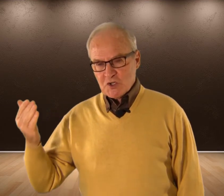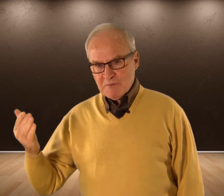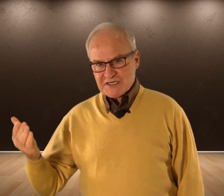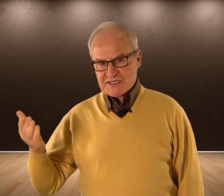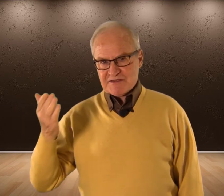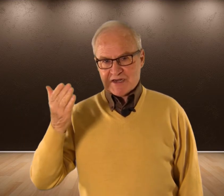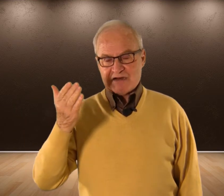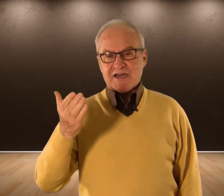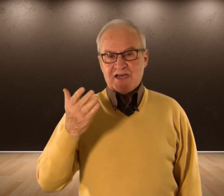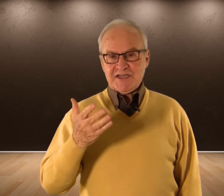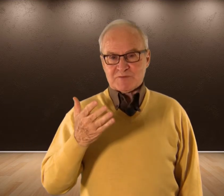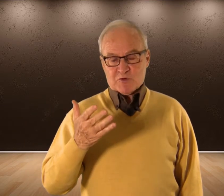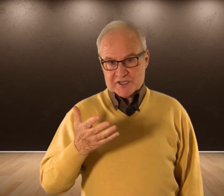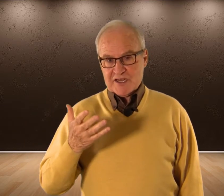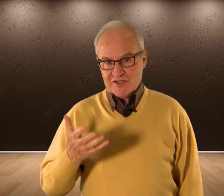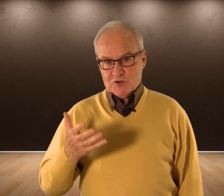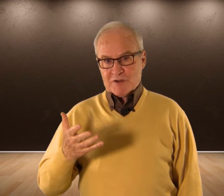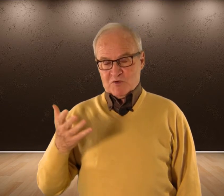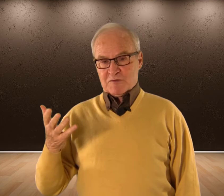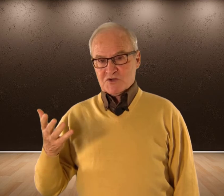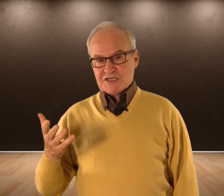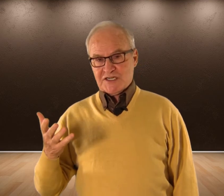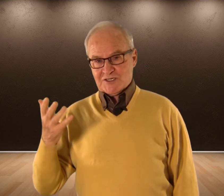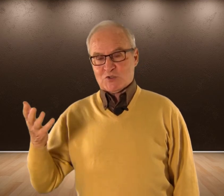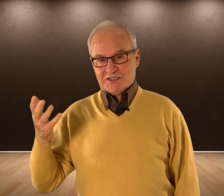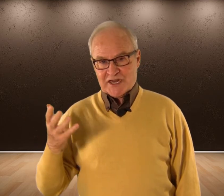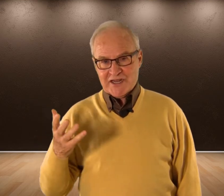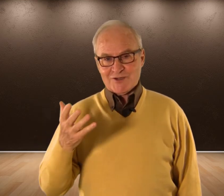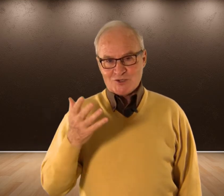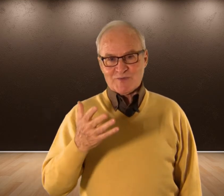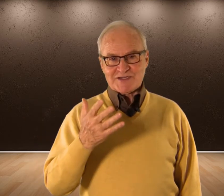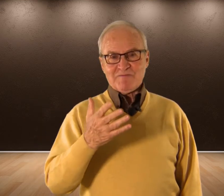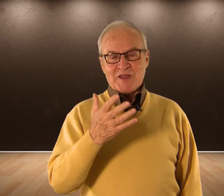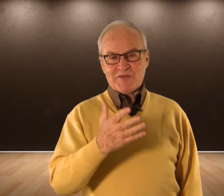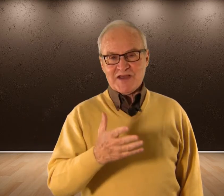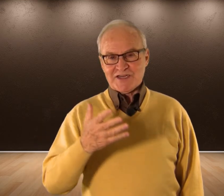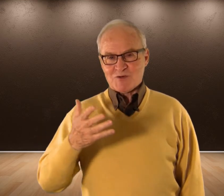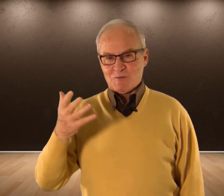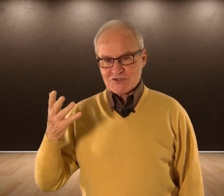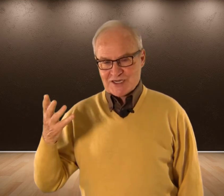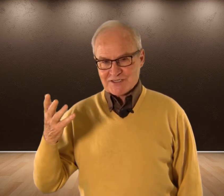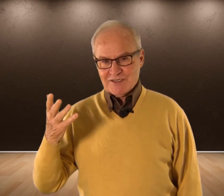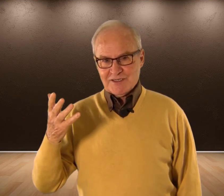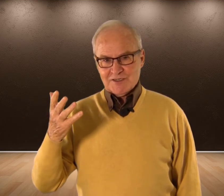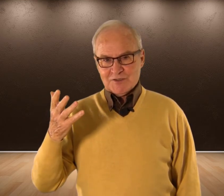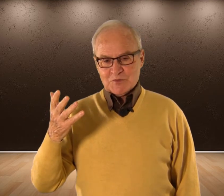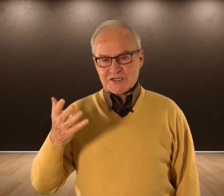hombres Que se acercaban a ellas Porque, ya digo Eran muy hermosas Y esto atraía a los hombres Hacia ellas como moscas Pues